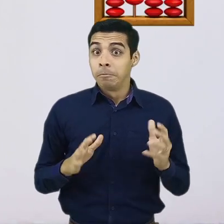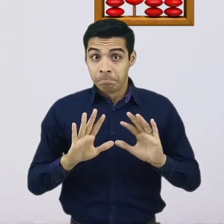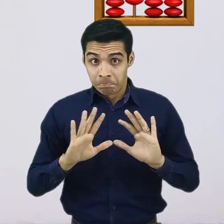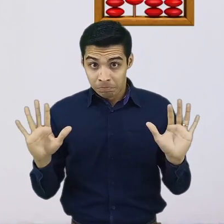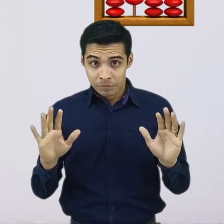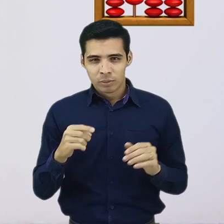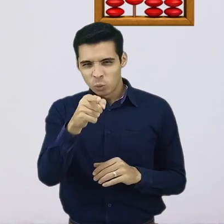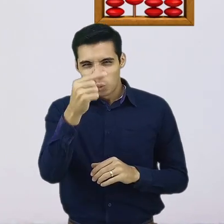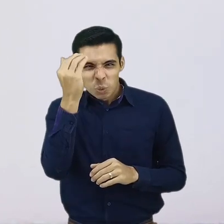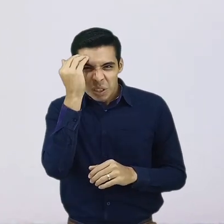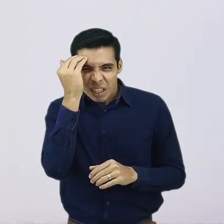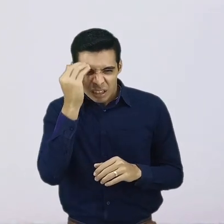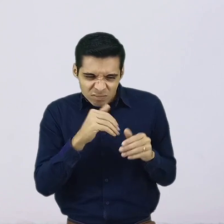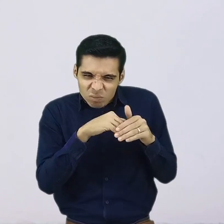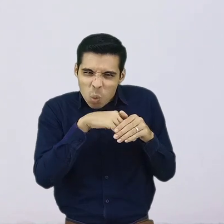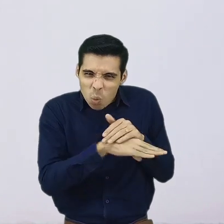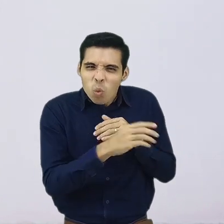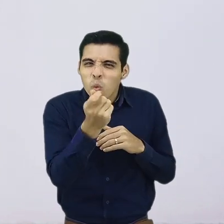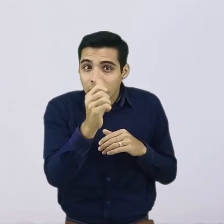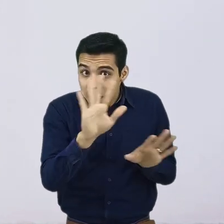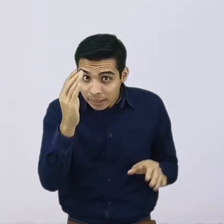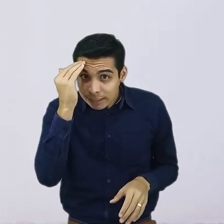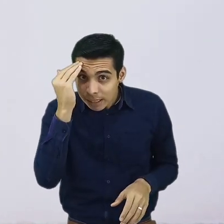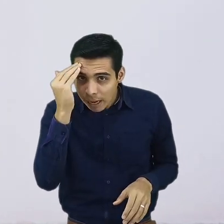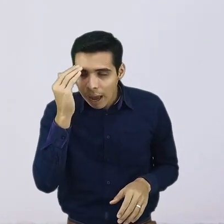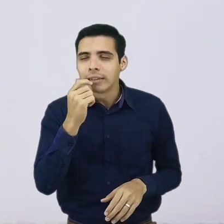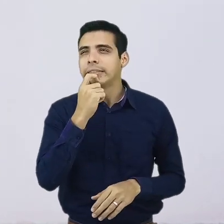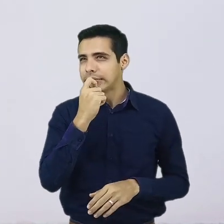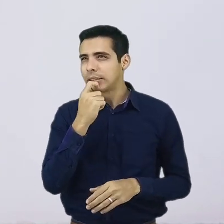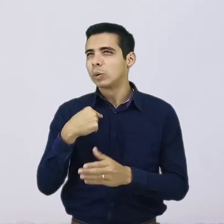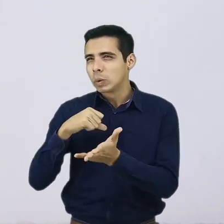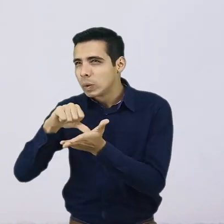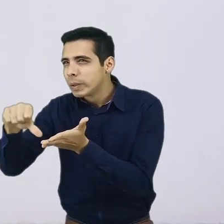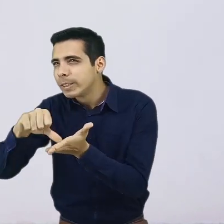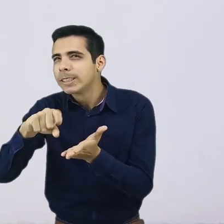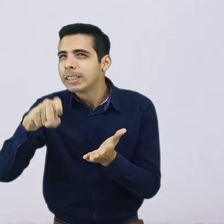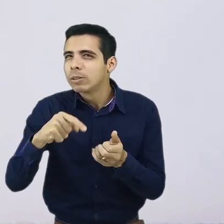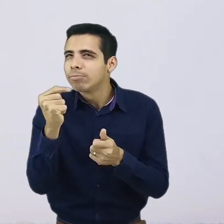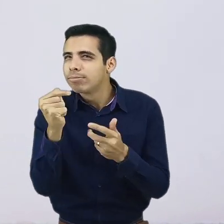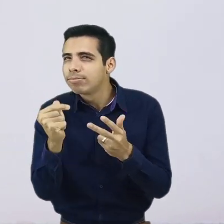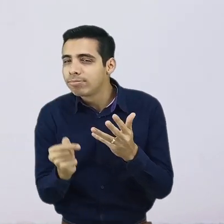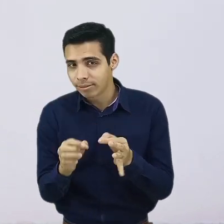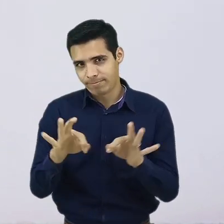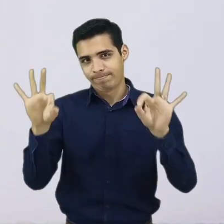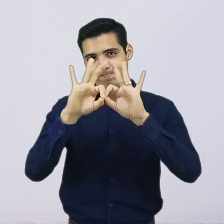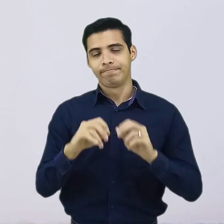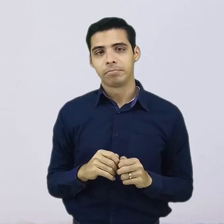ahorro de emergencia. Y así vamos a tener un panorama más real de lo que consumimos. Aquí hay que sacar de los viajes, las cenas